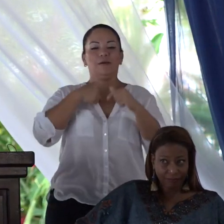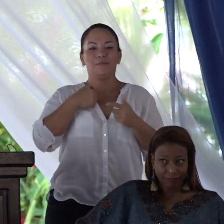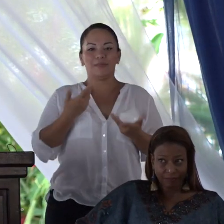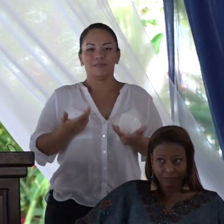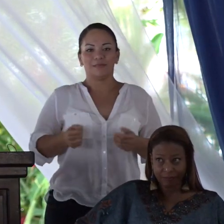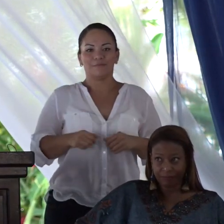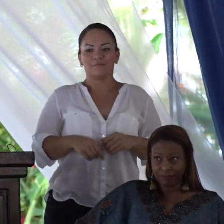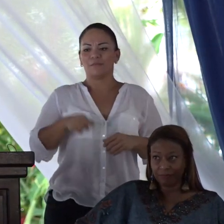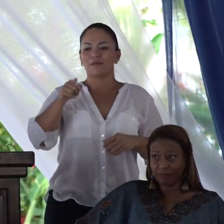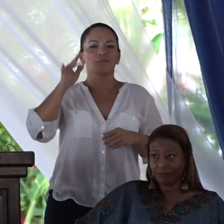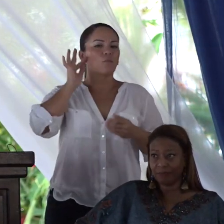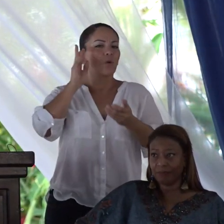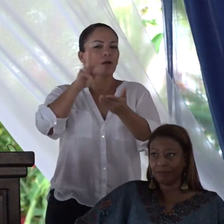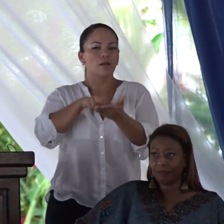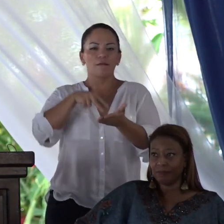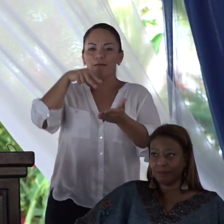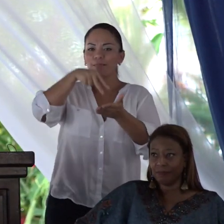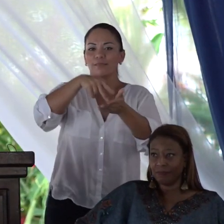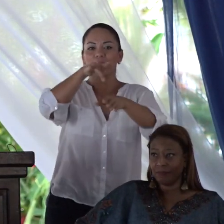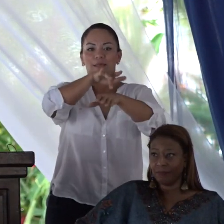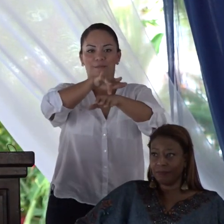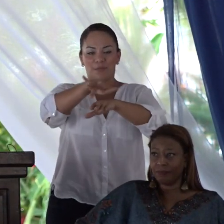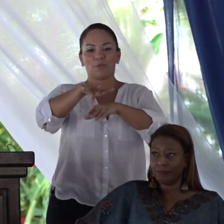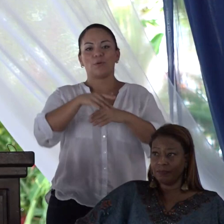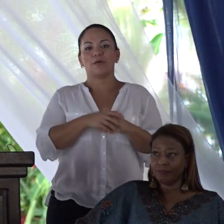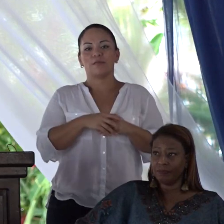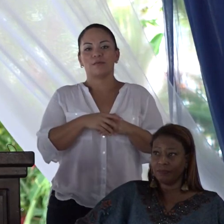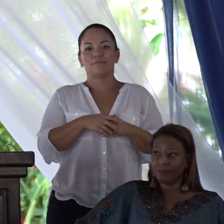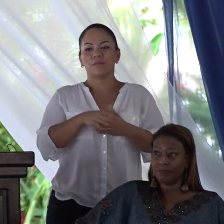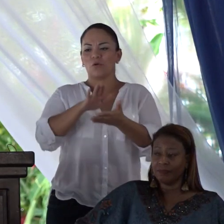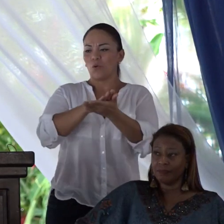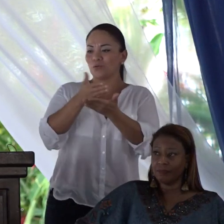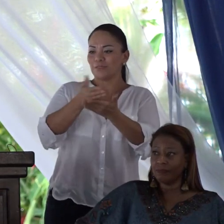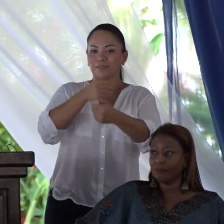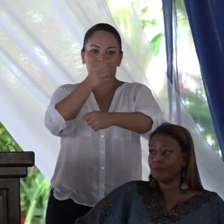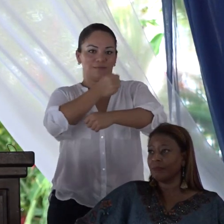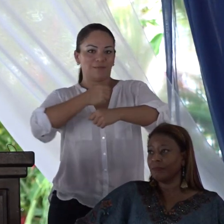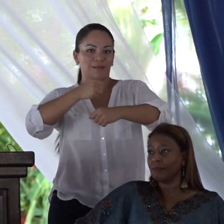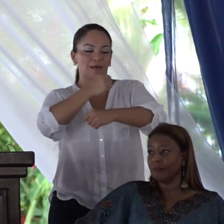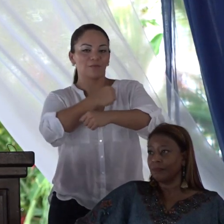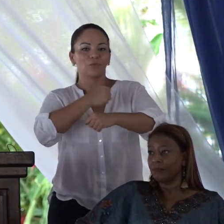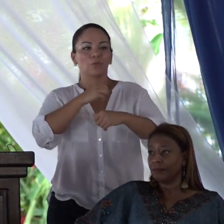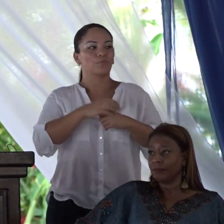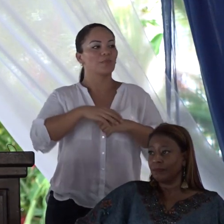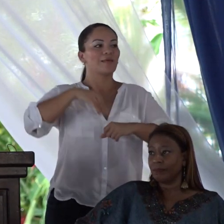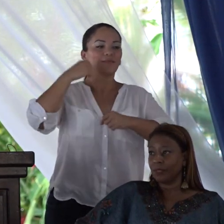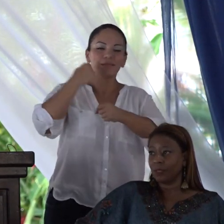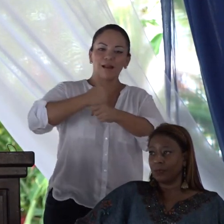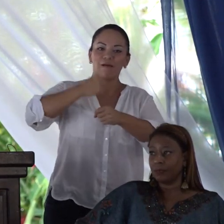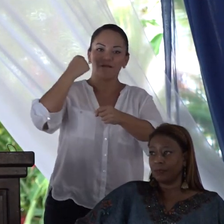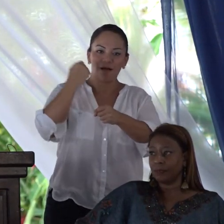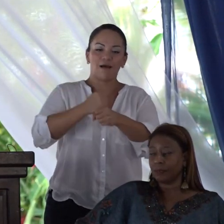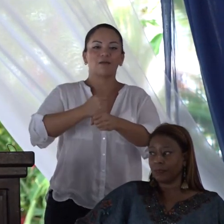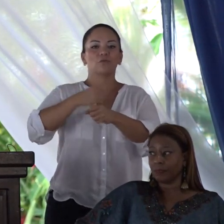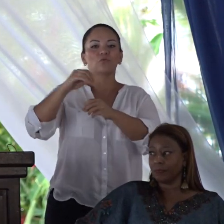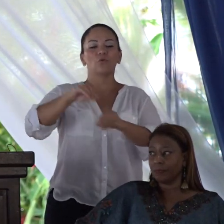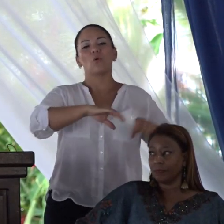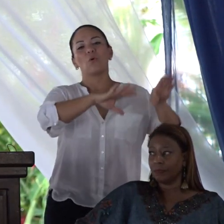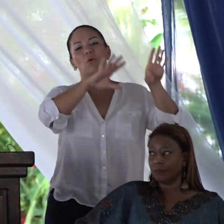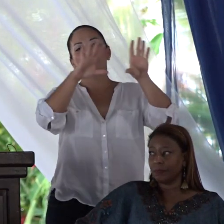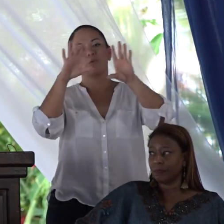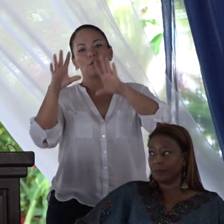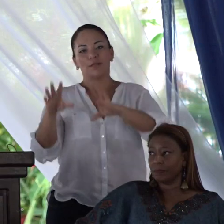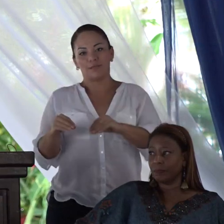Levantada en la madrugada, cocinando, trabajando todo el día